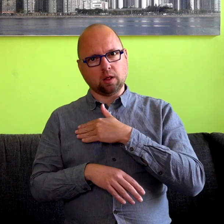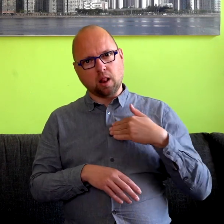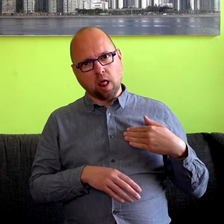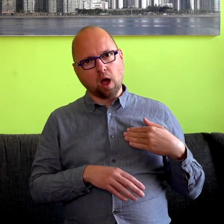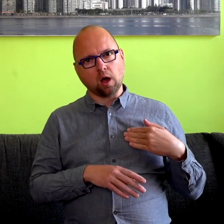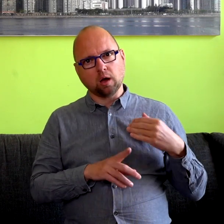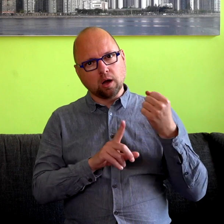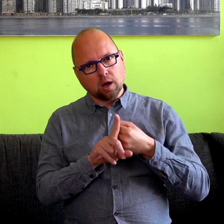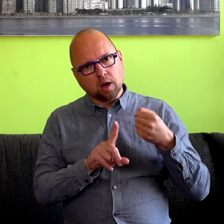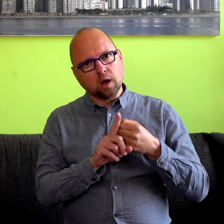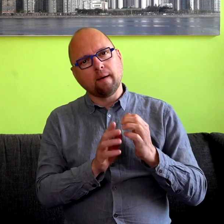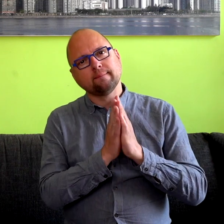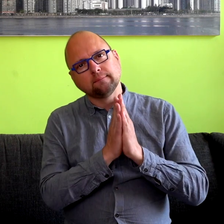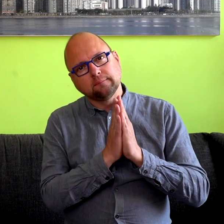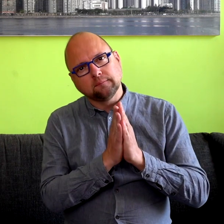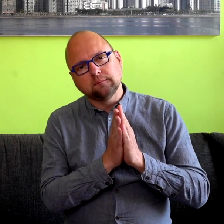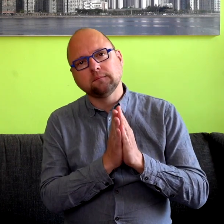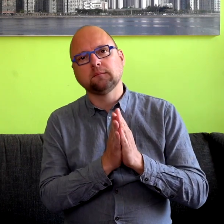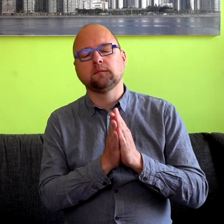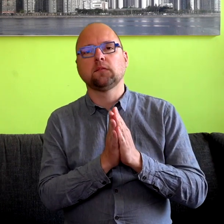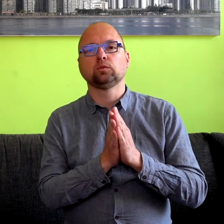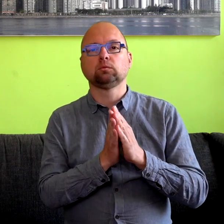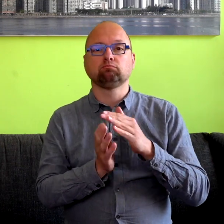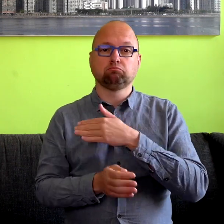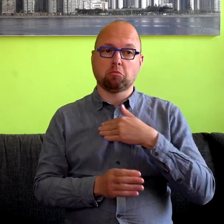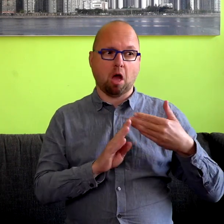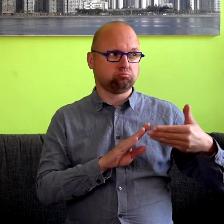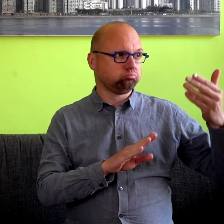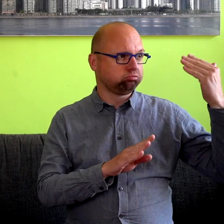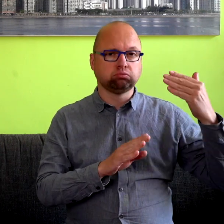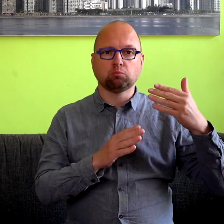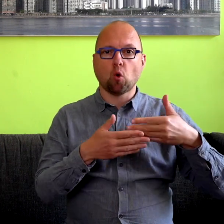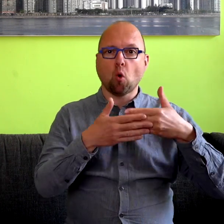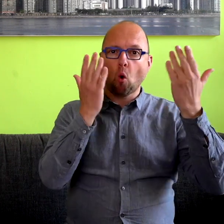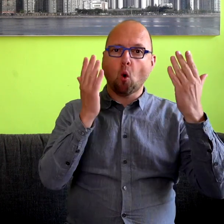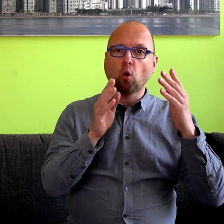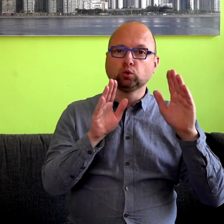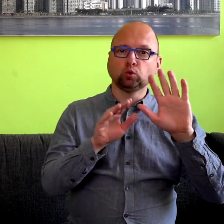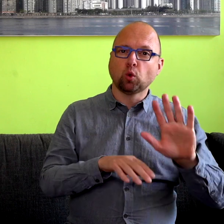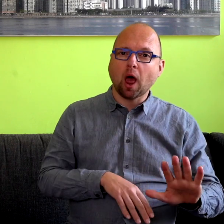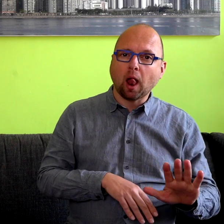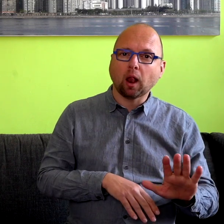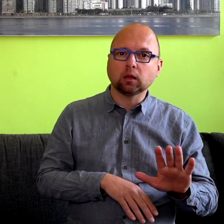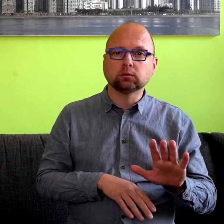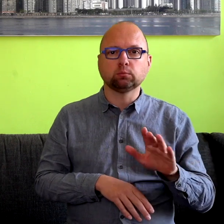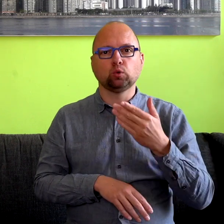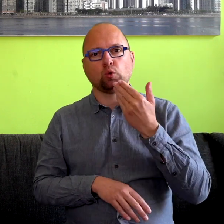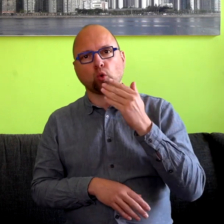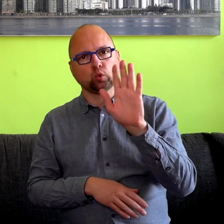tijd bij de ochtendjournaals kunnen zien en bij het jeugdjournaal. Maar we zien nu bij persconferenties een